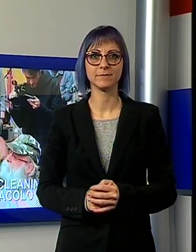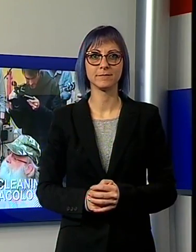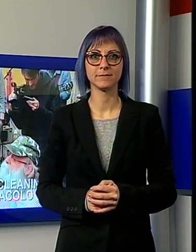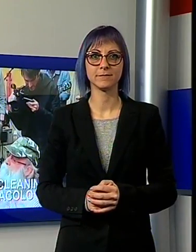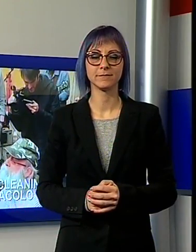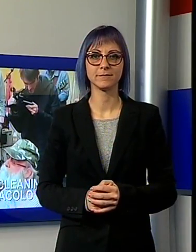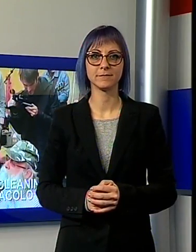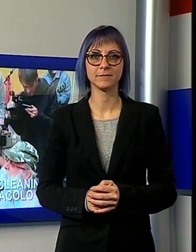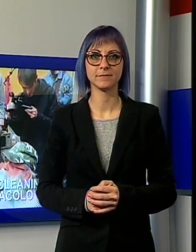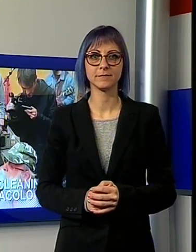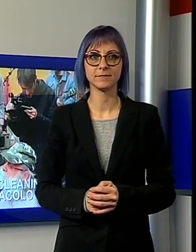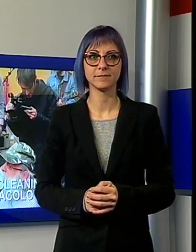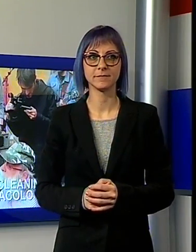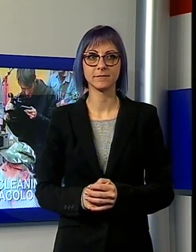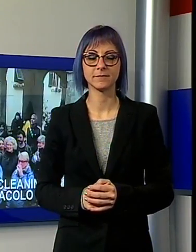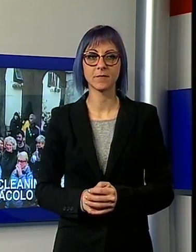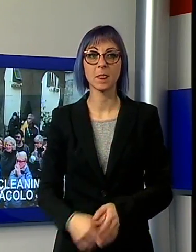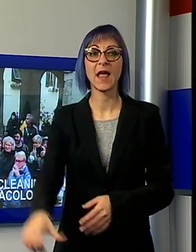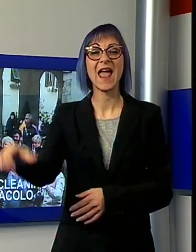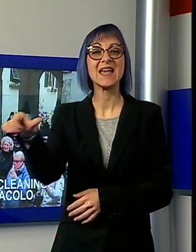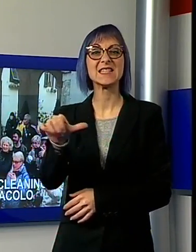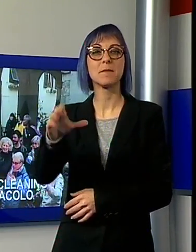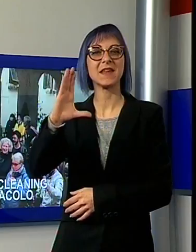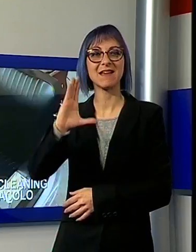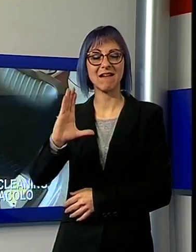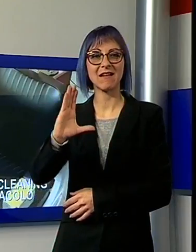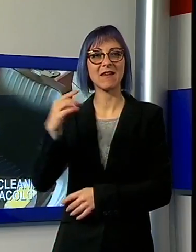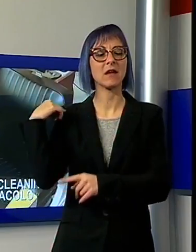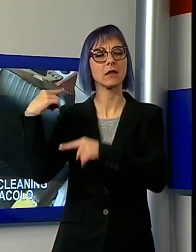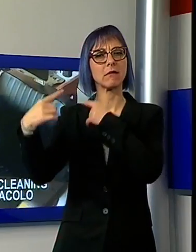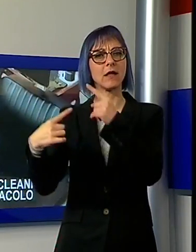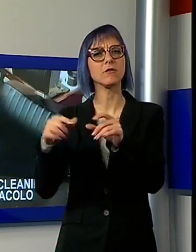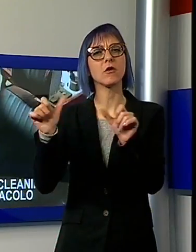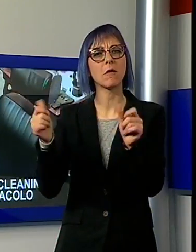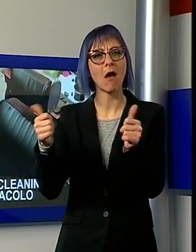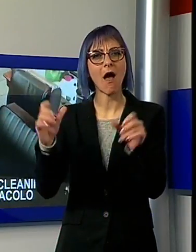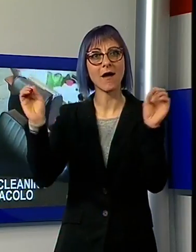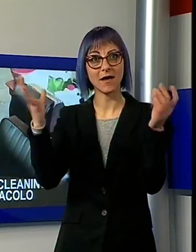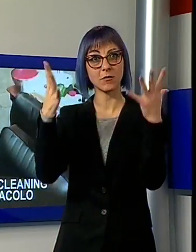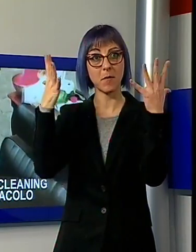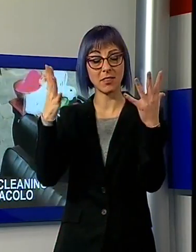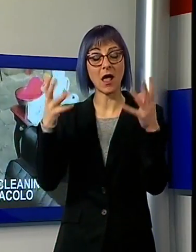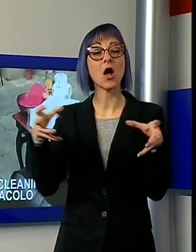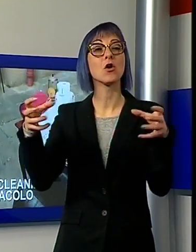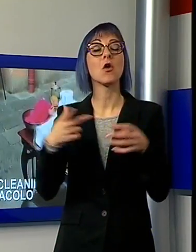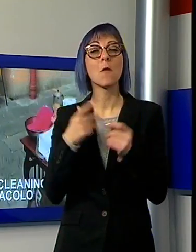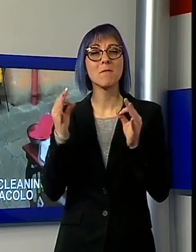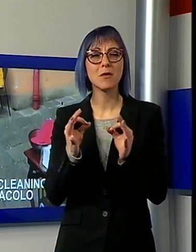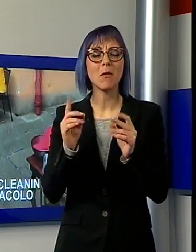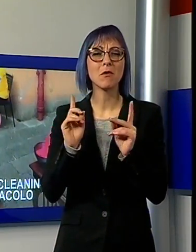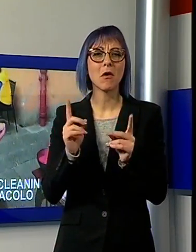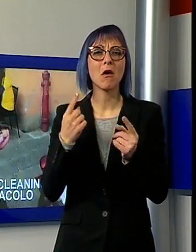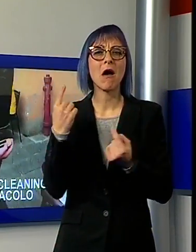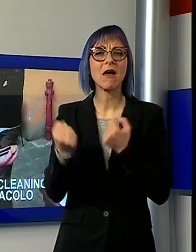Ecco la Spring Cleaning, tra rito e spettacolo, a Barga la prima edizione della rasatura di gruppo, ideata dall